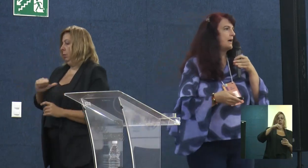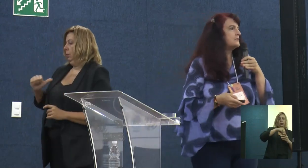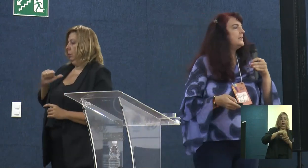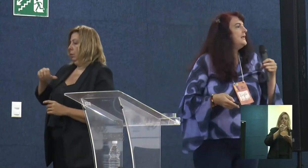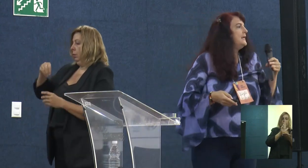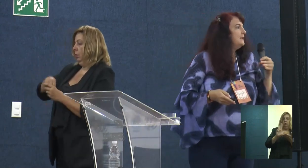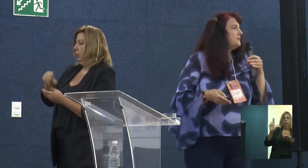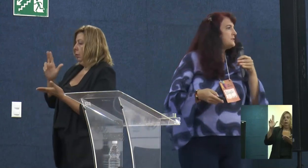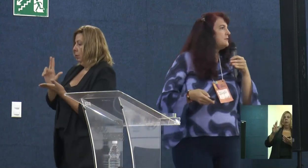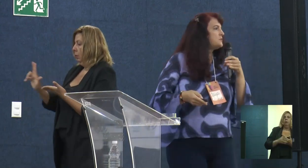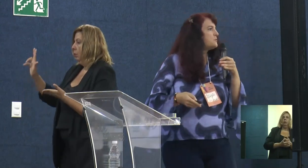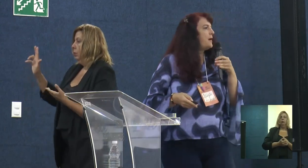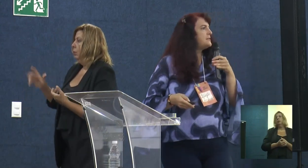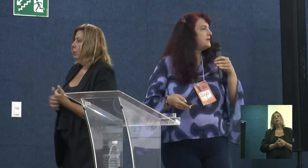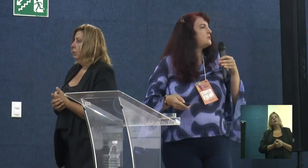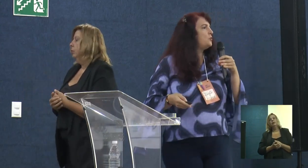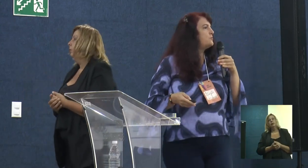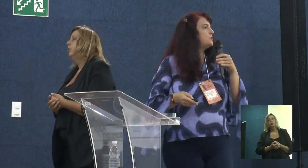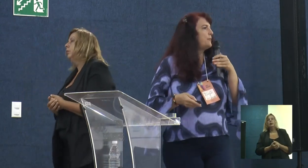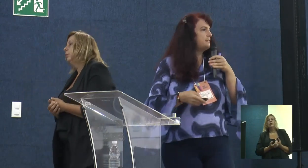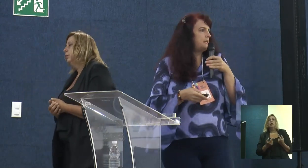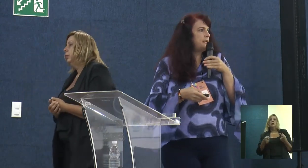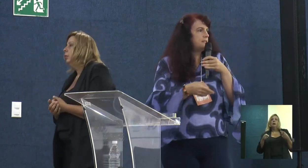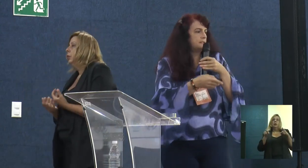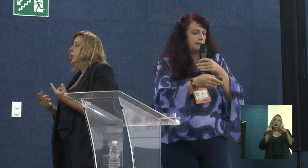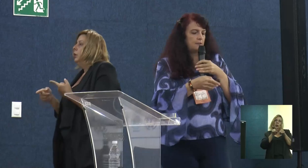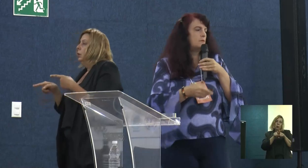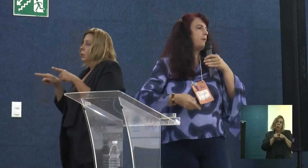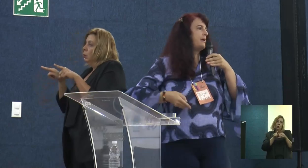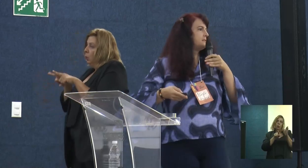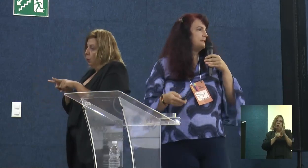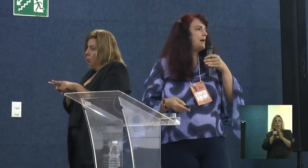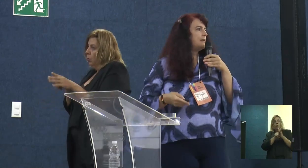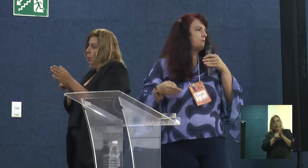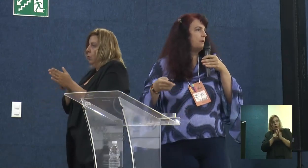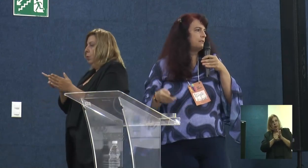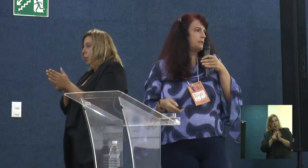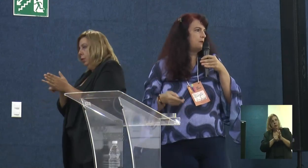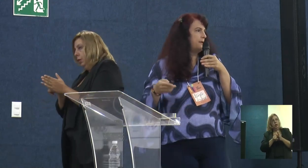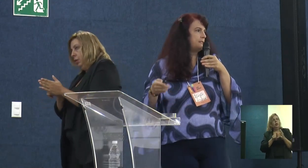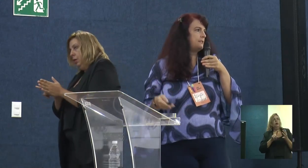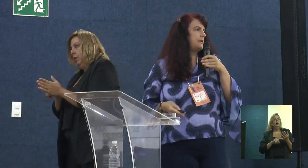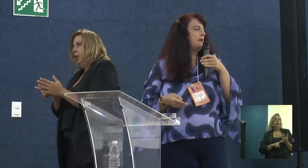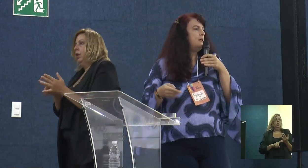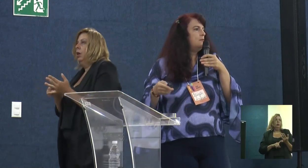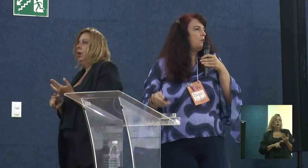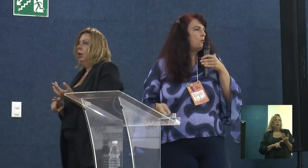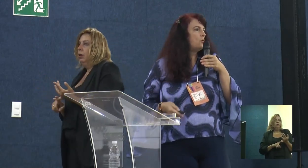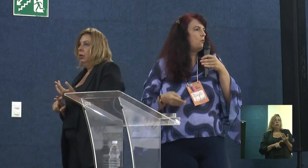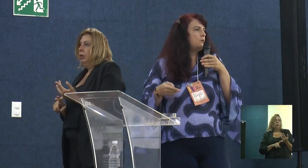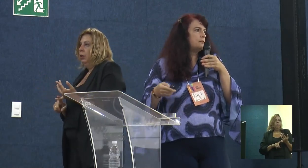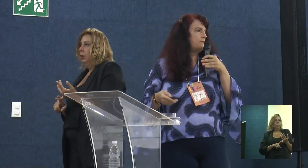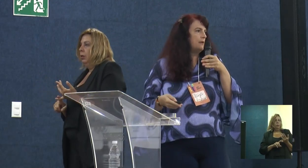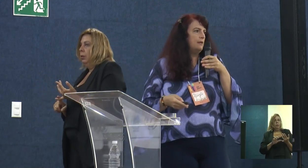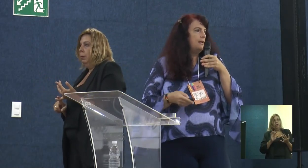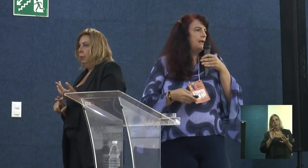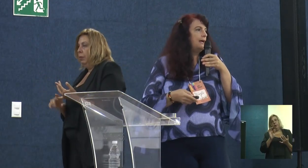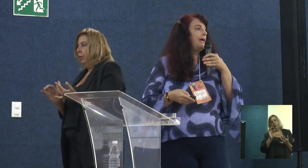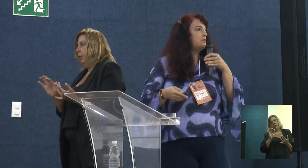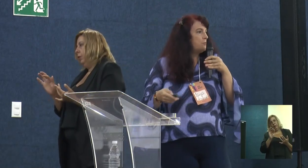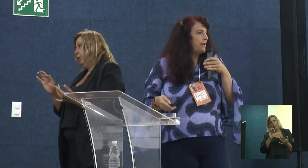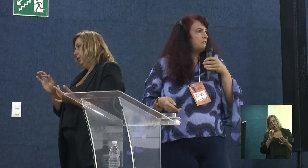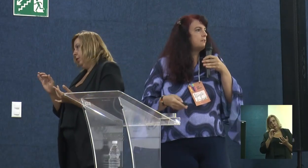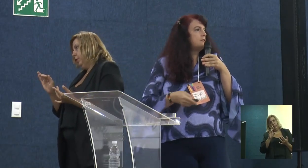universidade. Nós temos os parceiros, grupos de pesquisa, então, o BR Cidade, são parceiros, MST, Fiocruz, enfim,